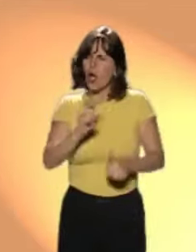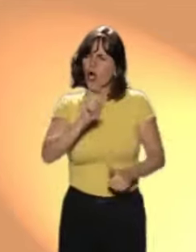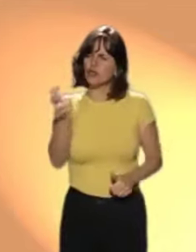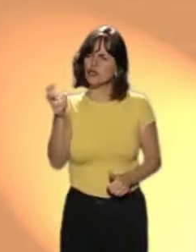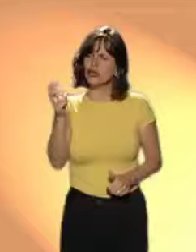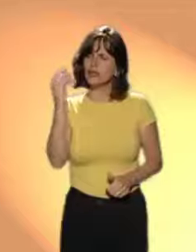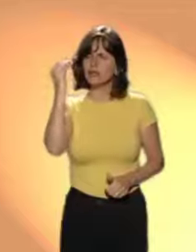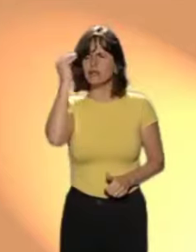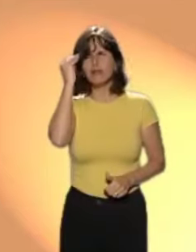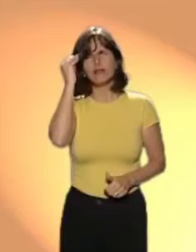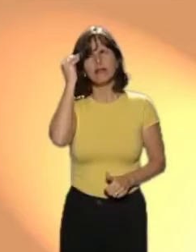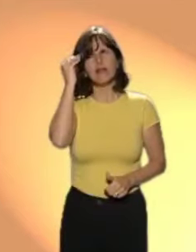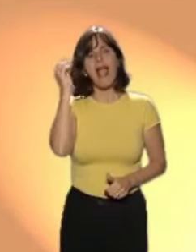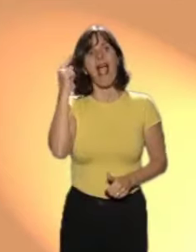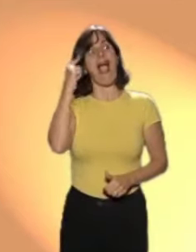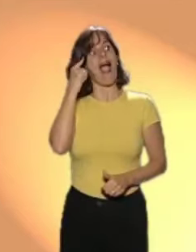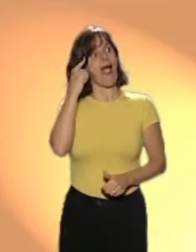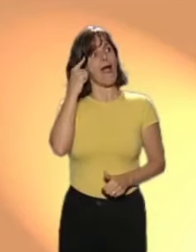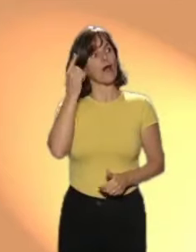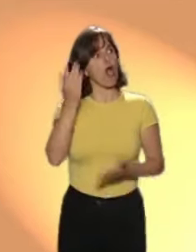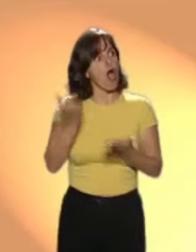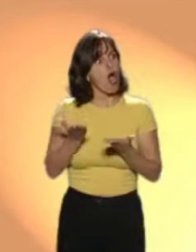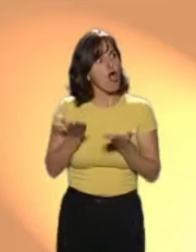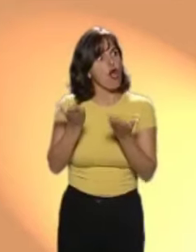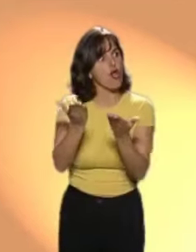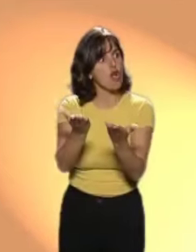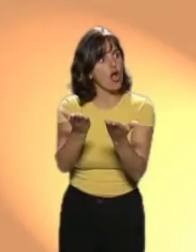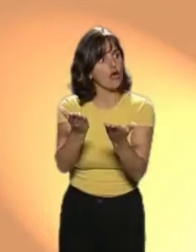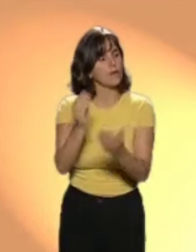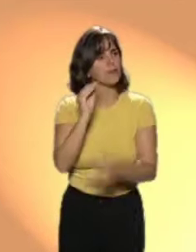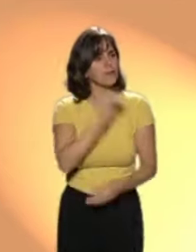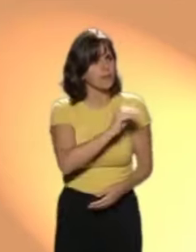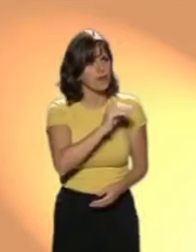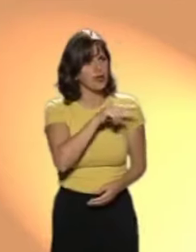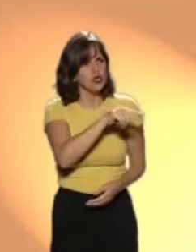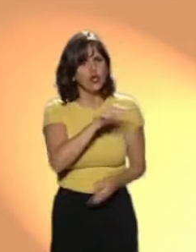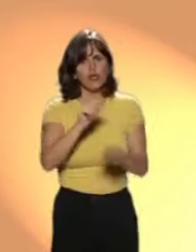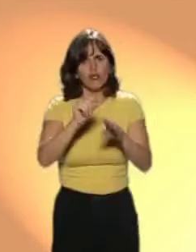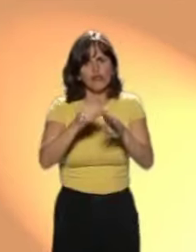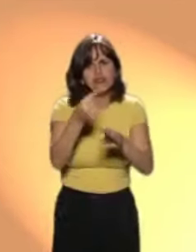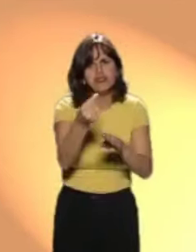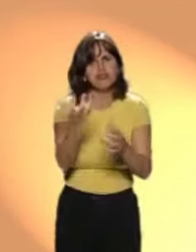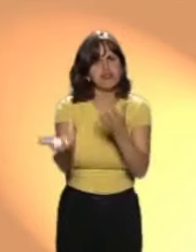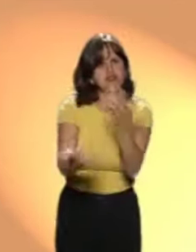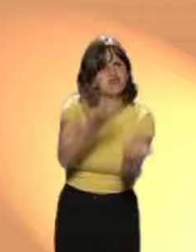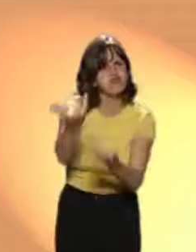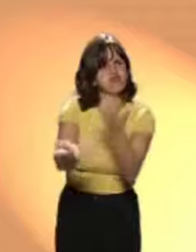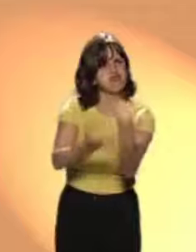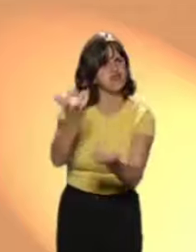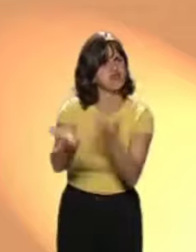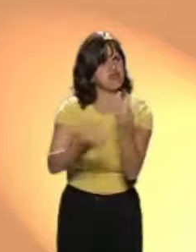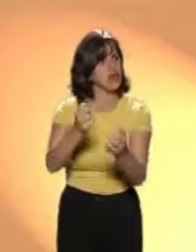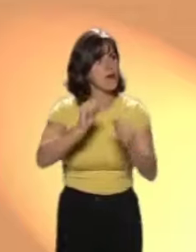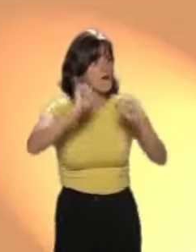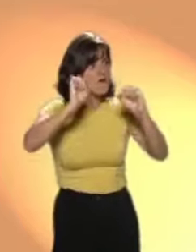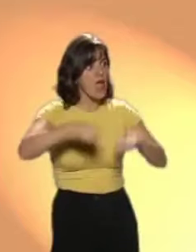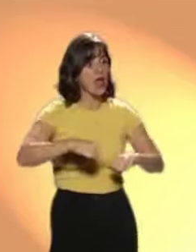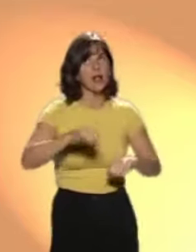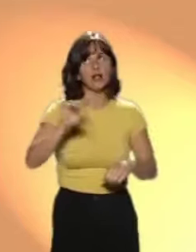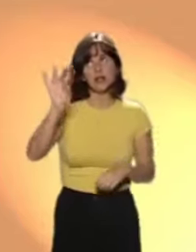Voy a pensar otra forma de comérmelo Y se le ocurrió que se lo iba a comer al horno Le dijo a la niña Enciende el